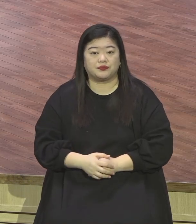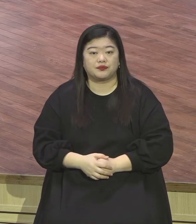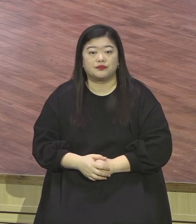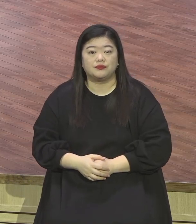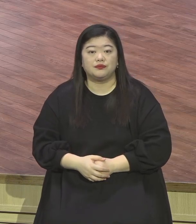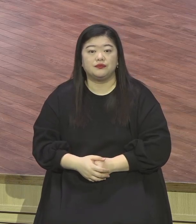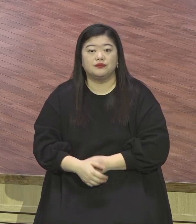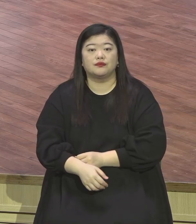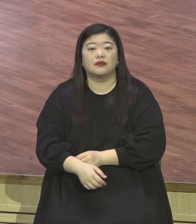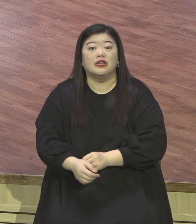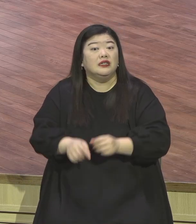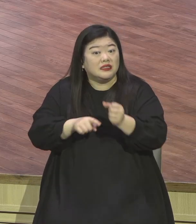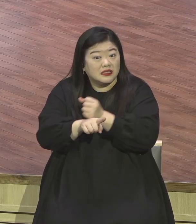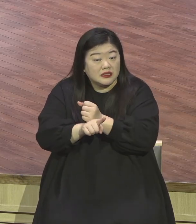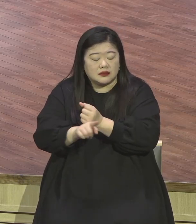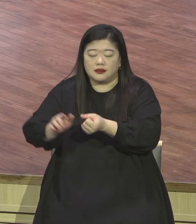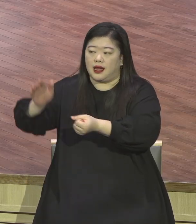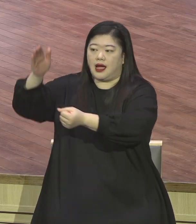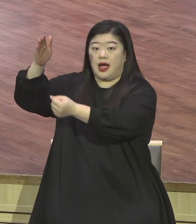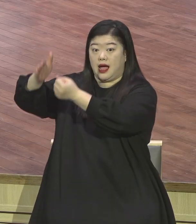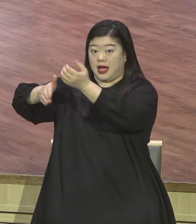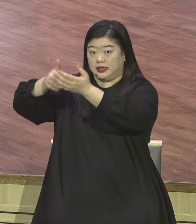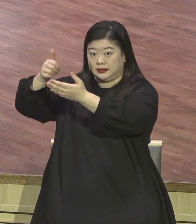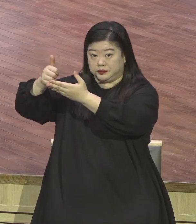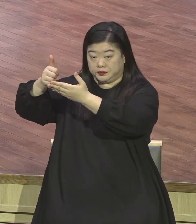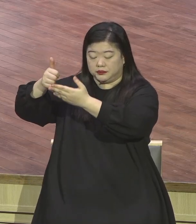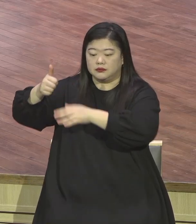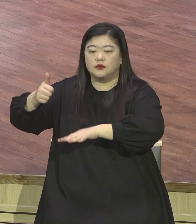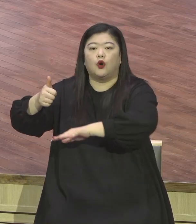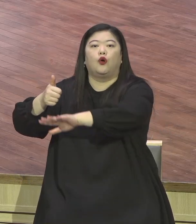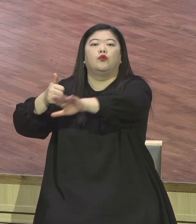하나님이 사람인 우리와 함께 하시기 위해서